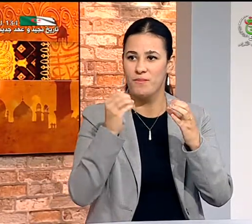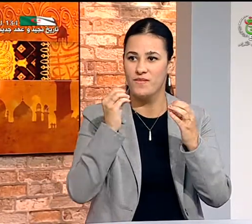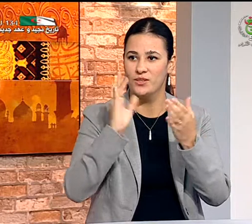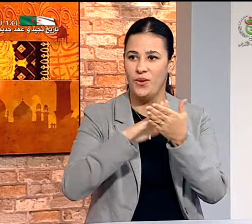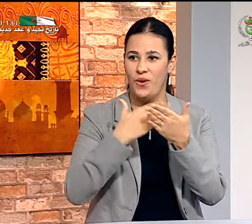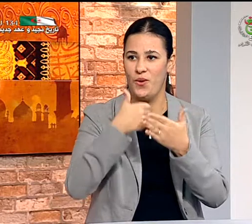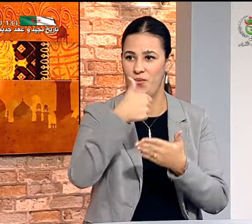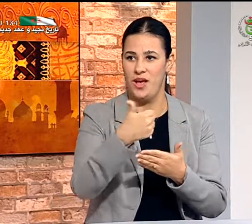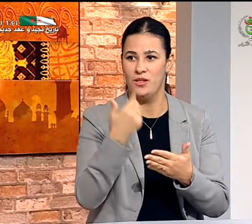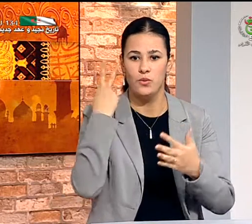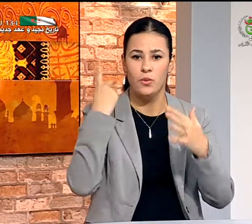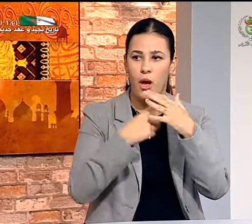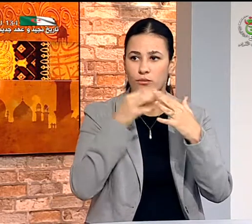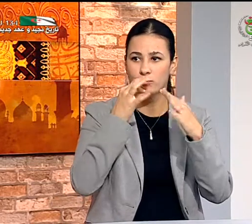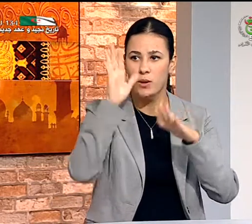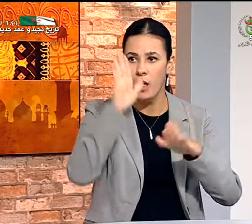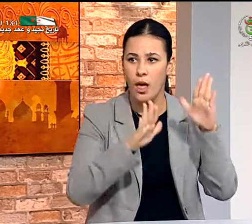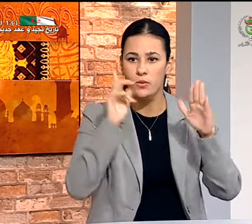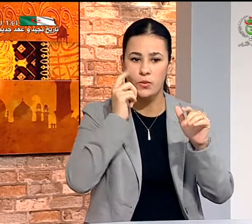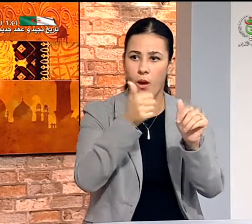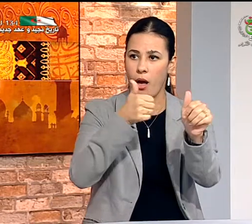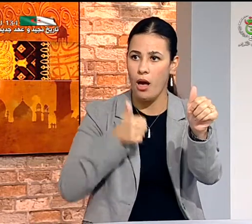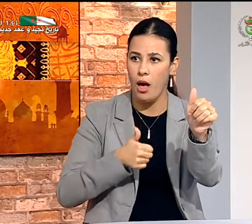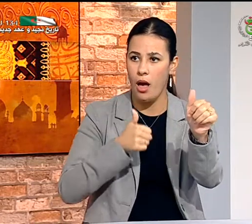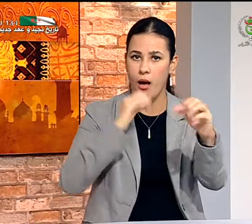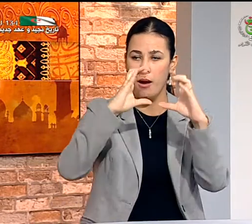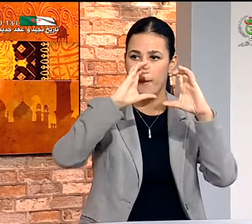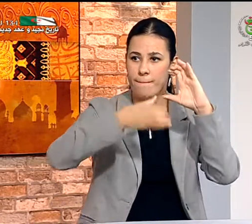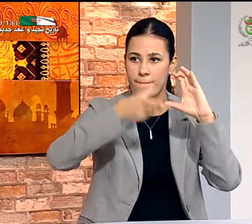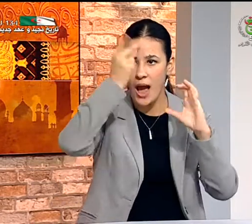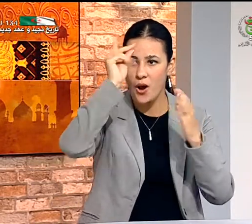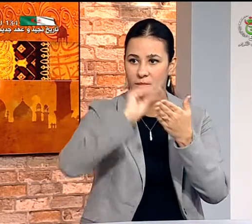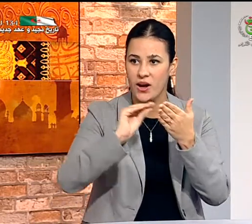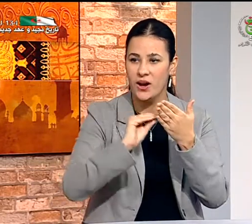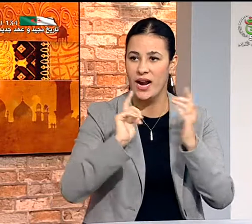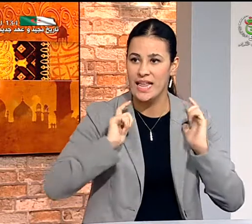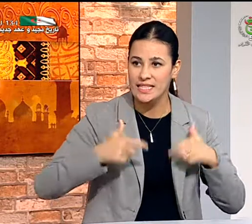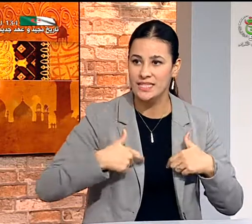الذين دروسون في الأقسام المدمجة يعني يفضلون أن يكون